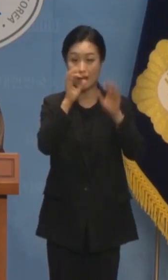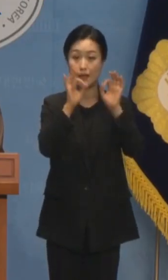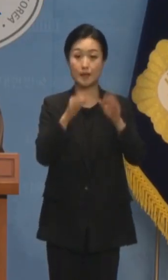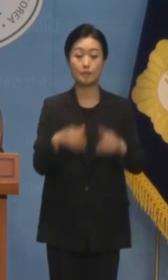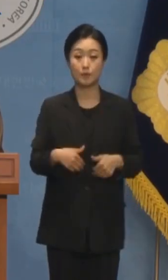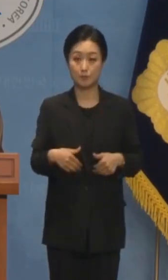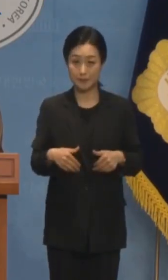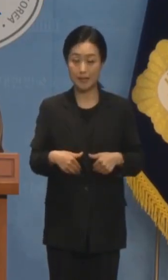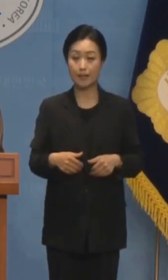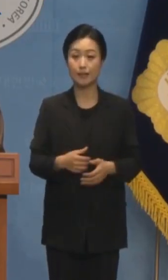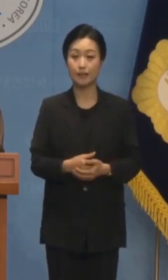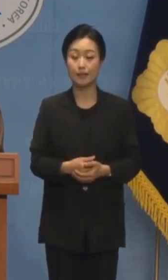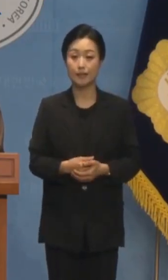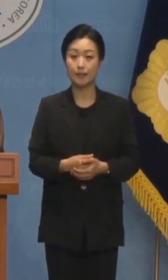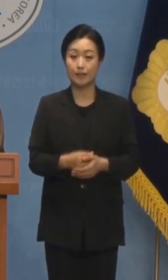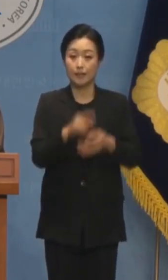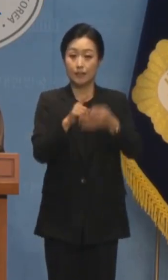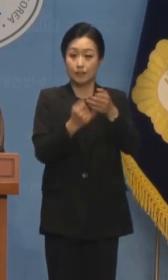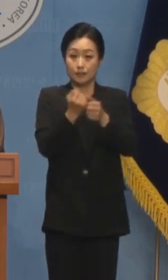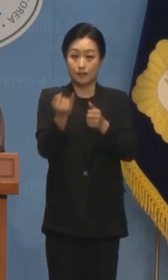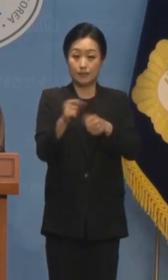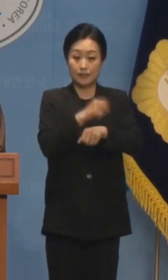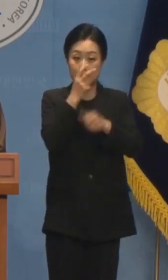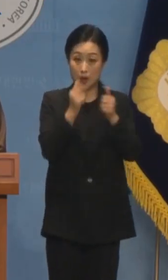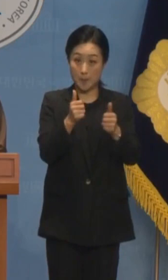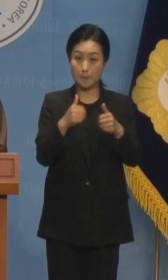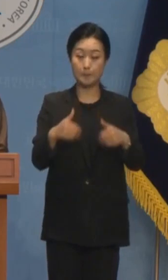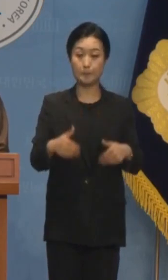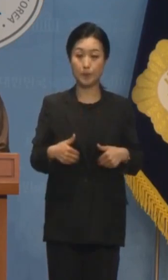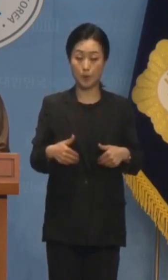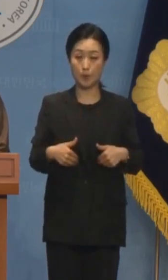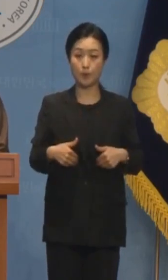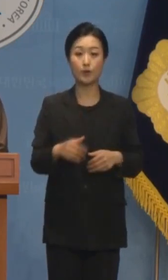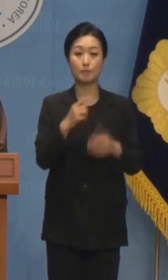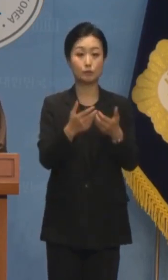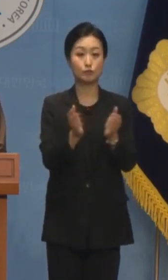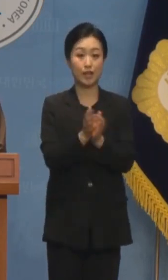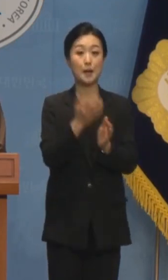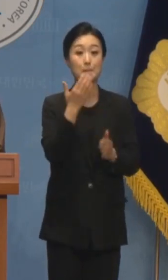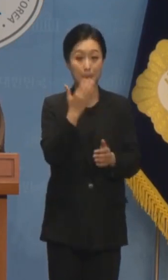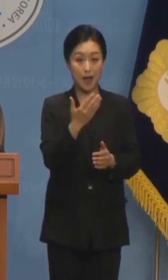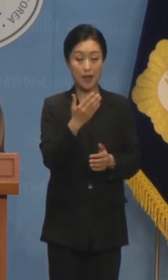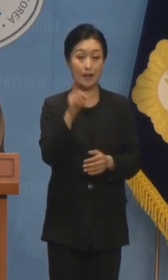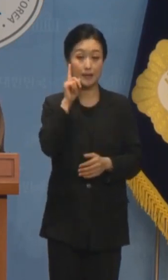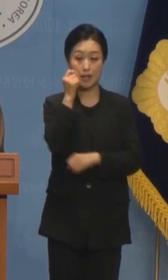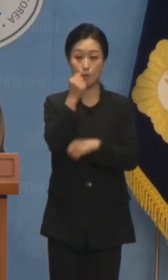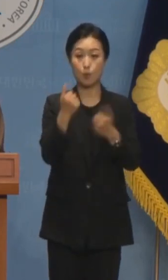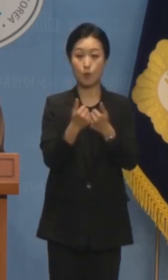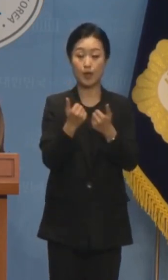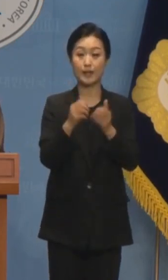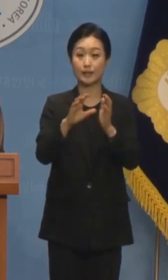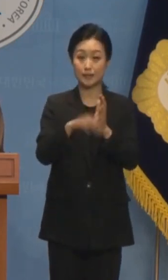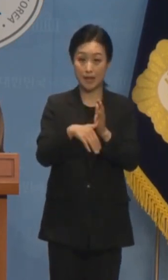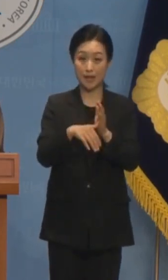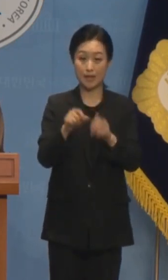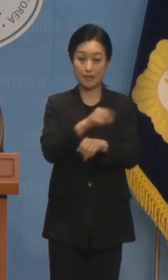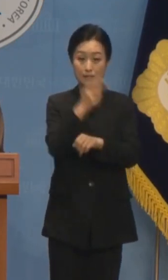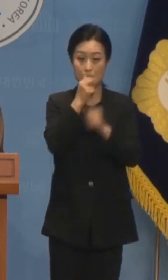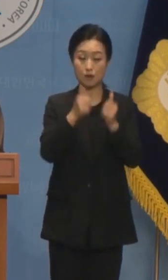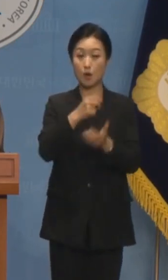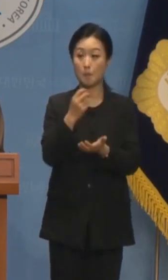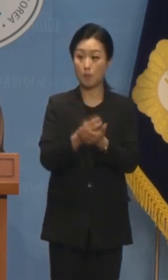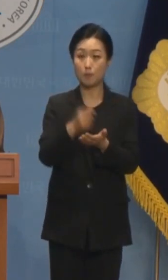때입니다 김건희 특검만이 답입니다. 민주당이 할 수 있습니다 내일 본회의에서 반드시 특검법을